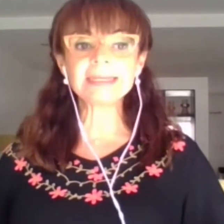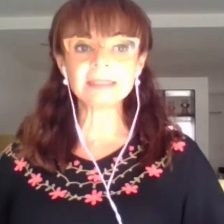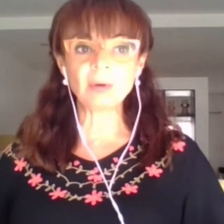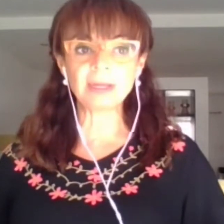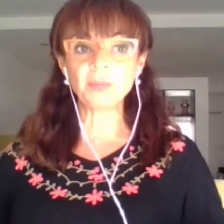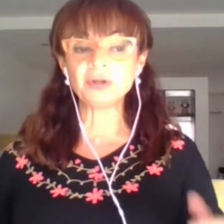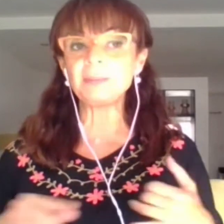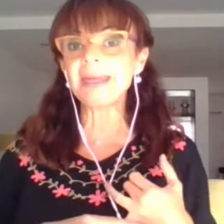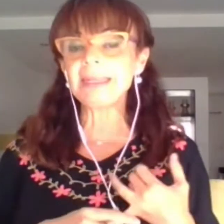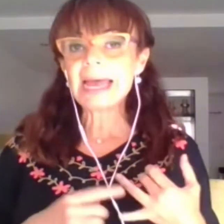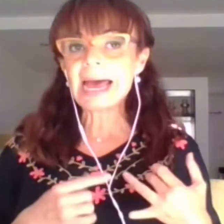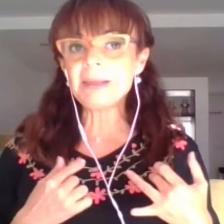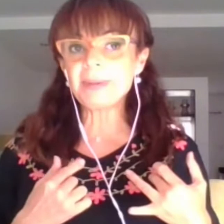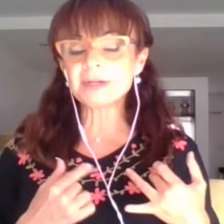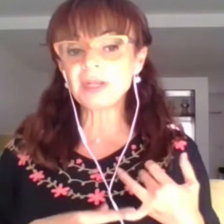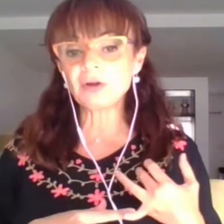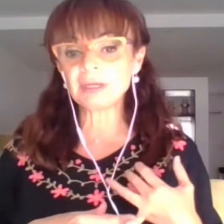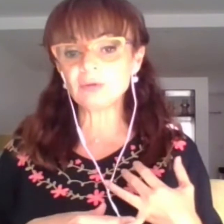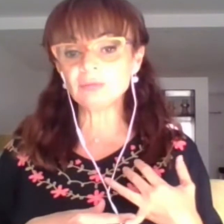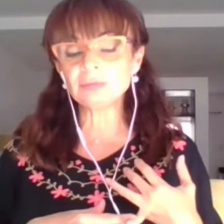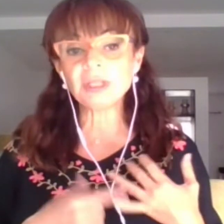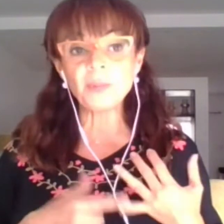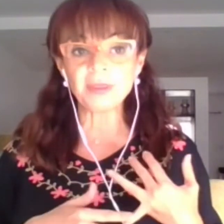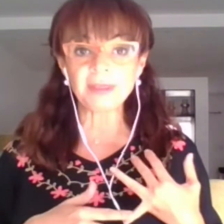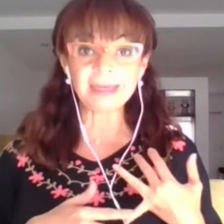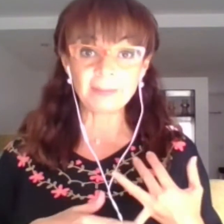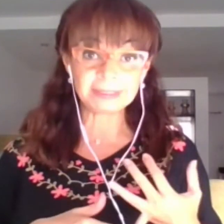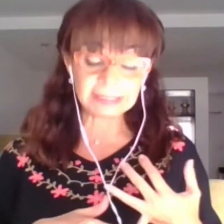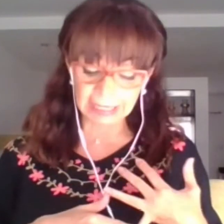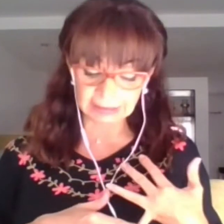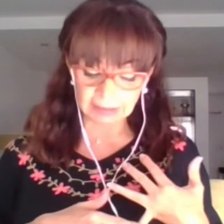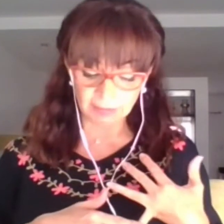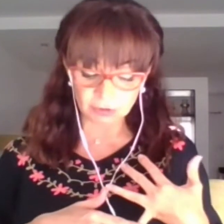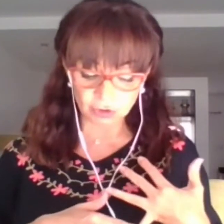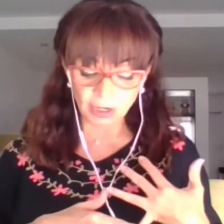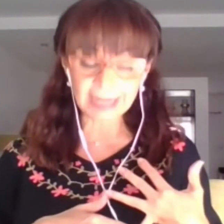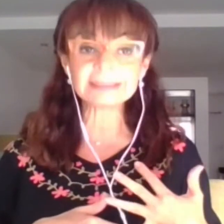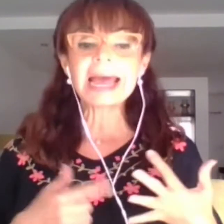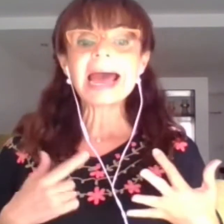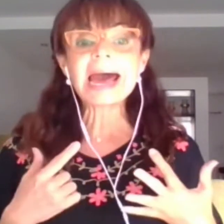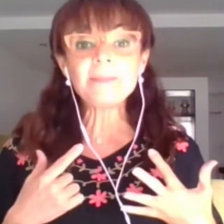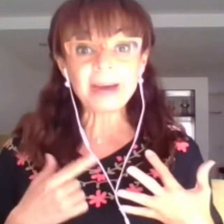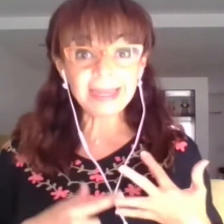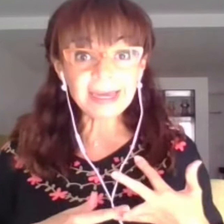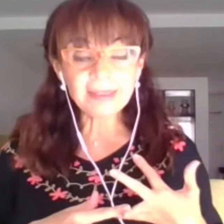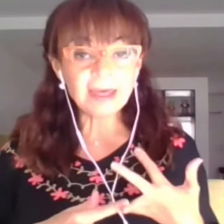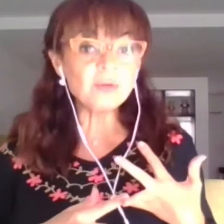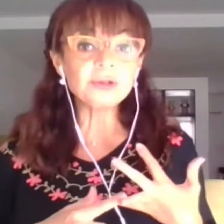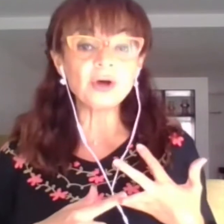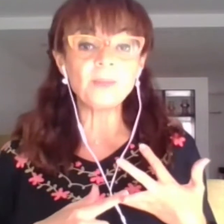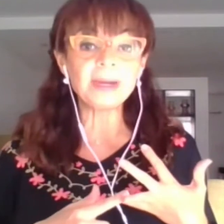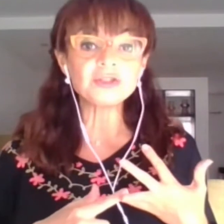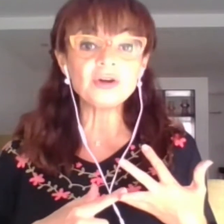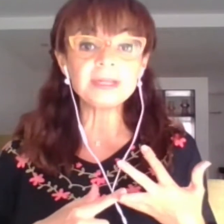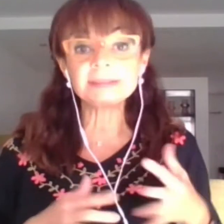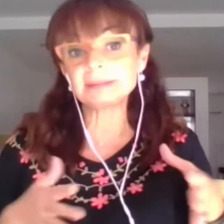65 años. Pero también hay personas con algún tipo de discapacidad que viven solas. Hay parejas de